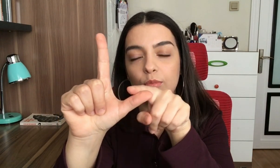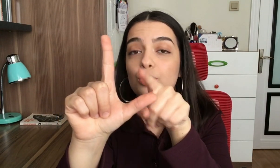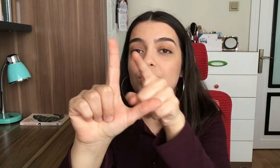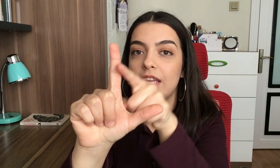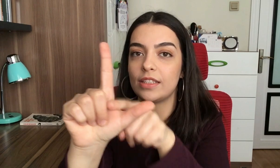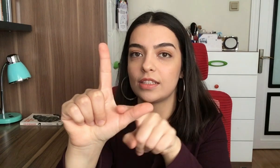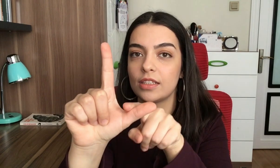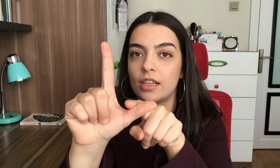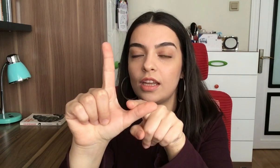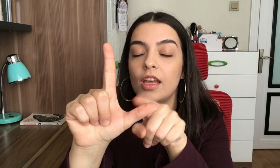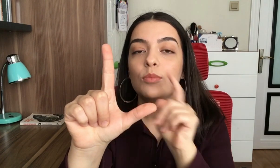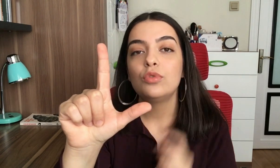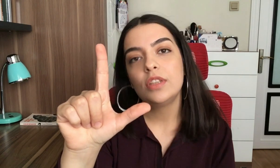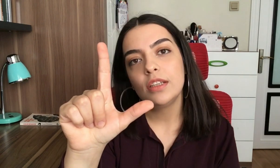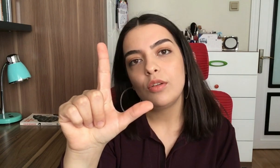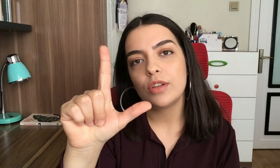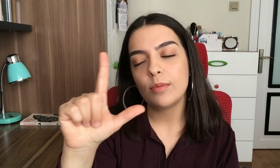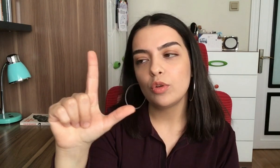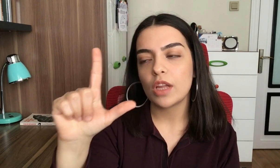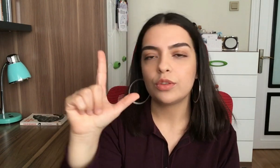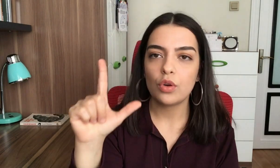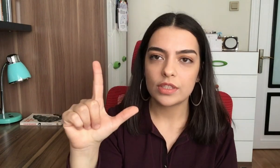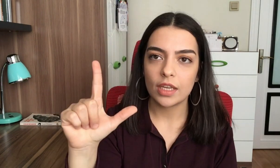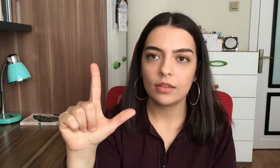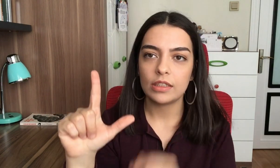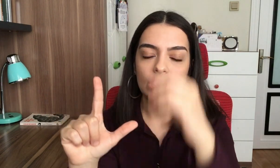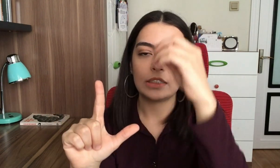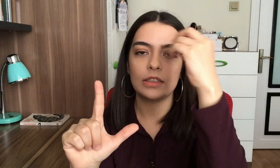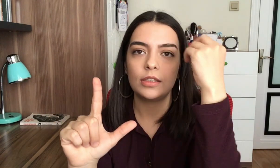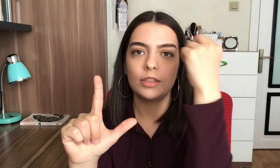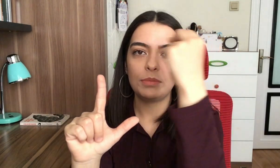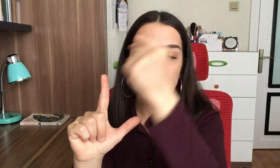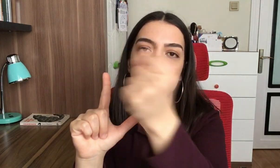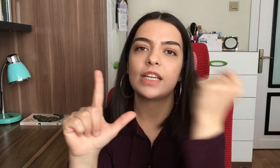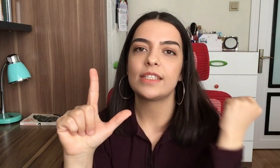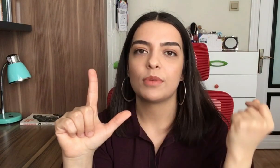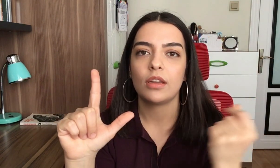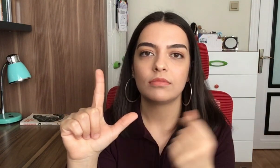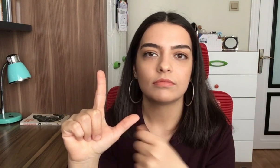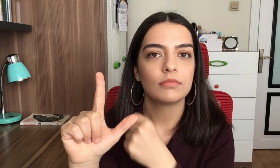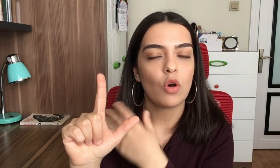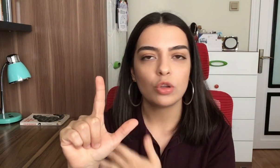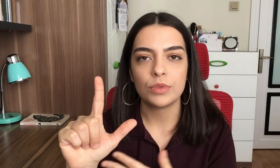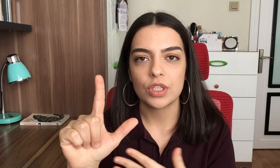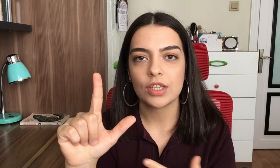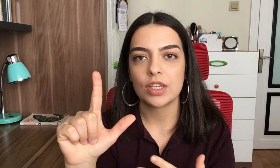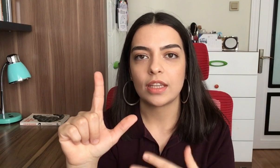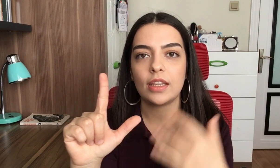J'dir. Burada önemli olan nokta bir şıklatma olmayacak. Bir J'de.